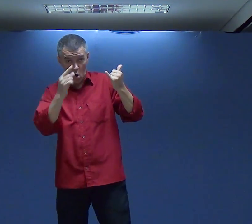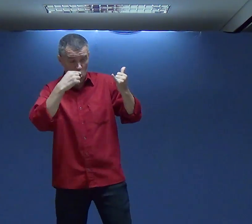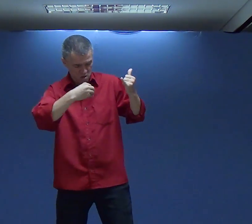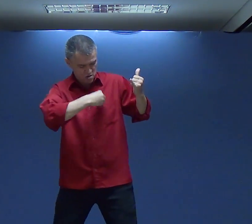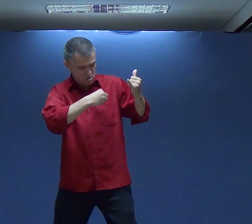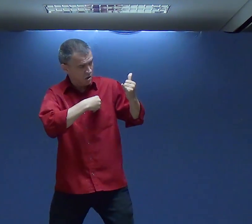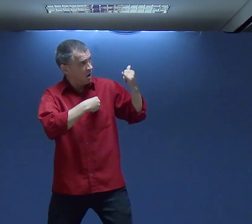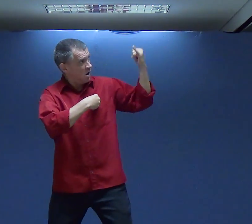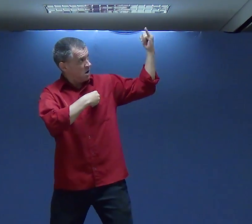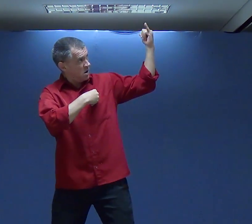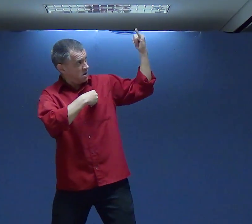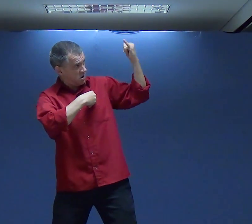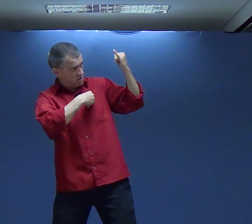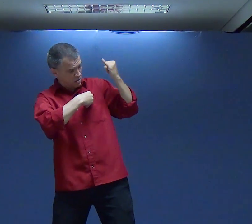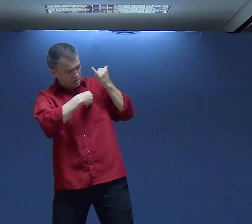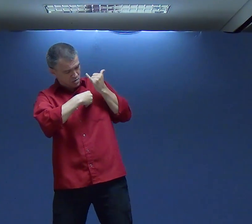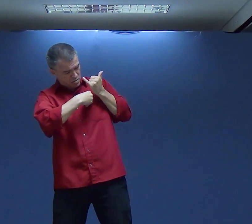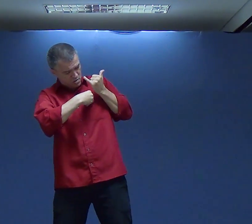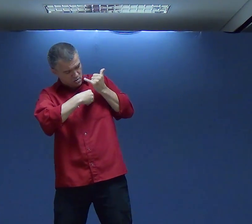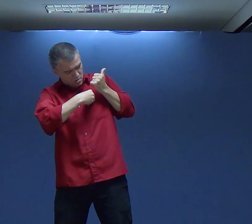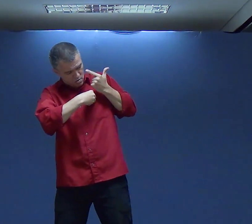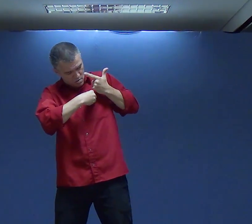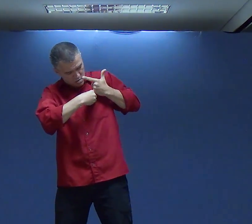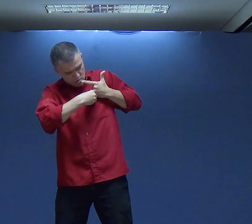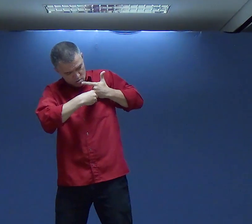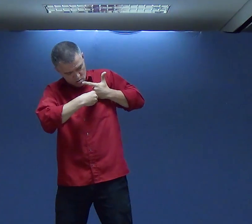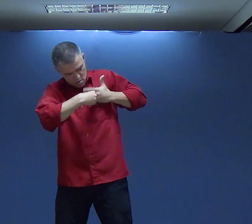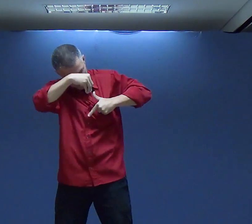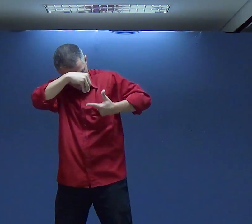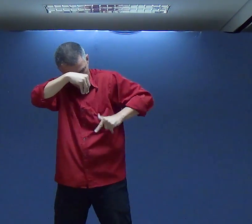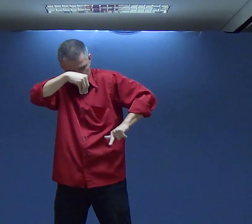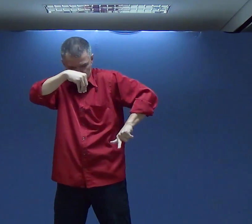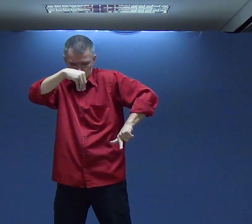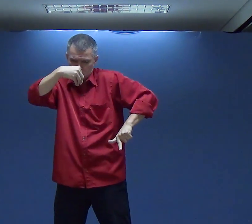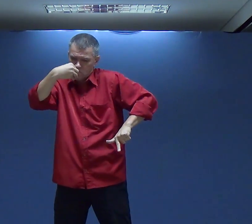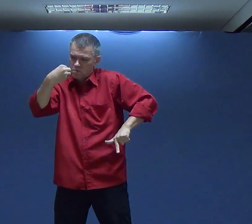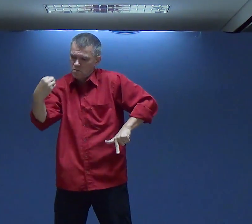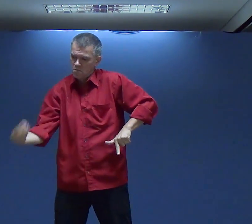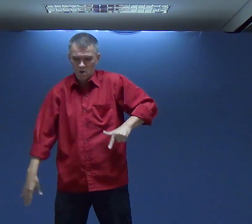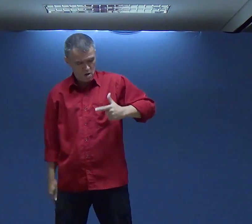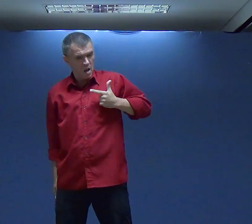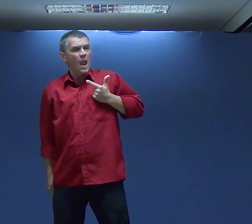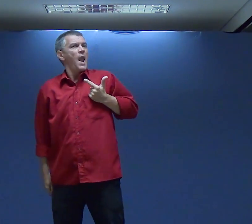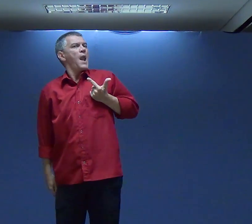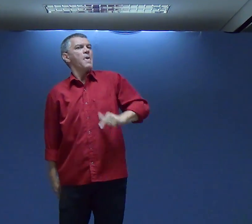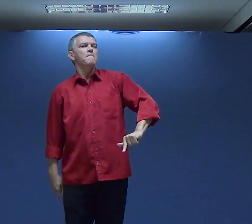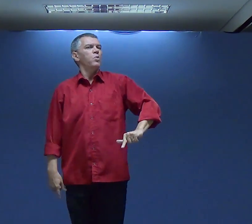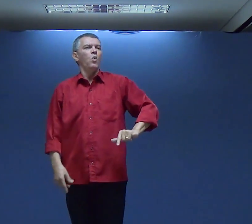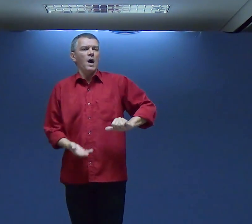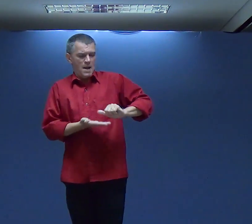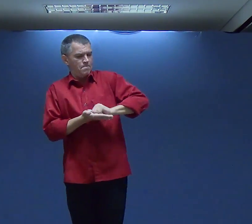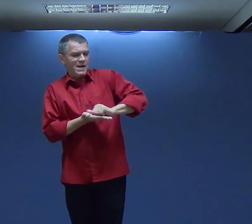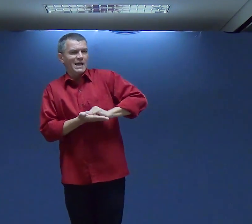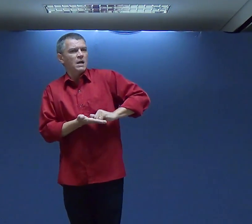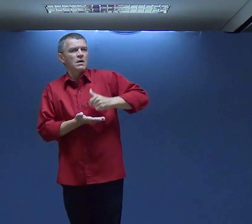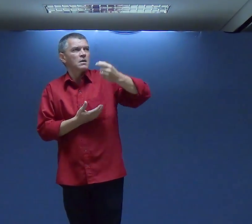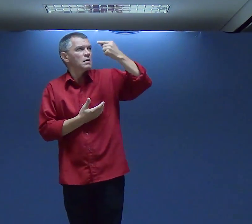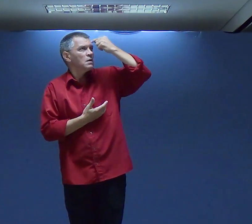limpa o pecado O perdão derruba o pecado Ele tira Limpa